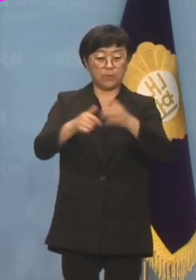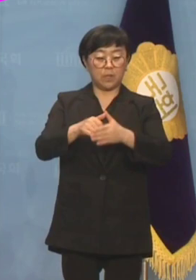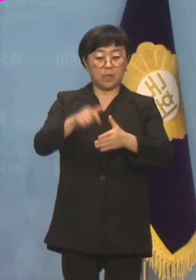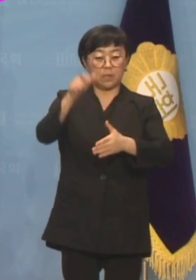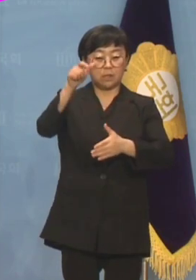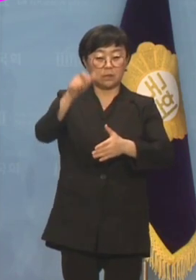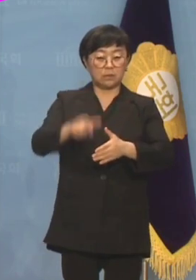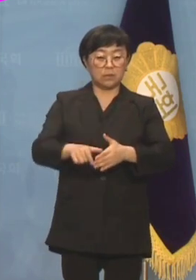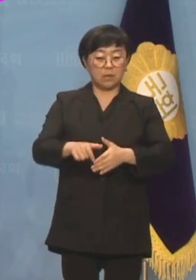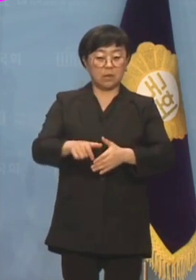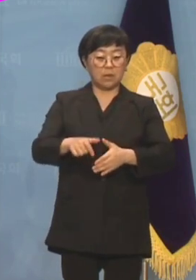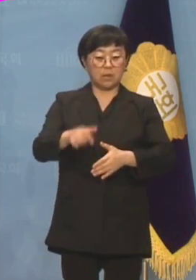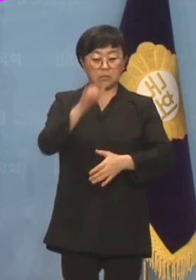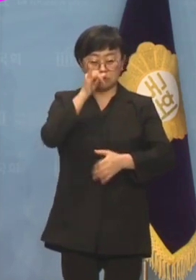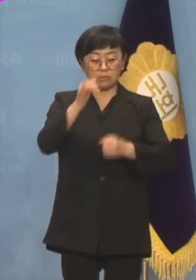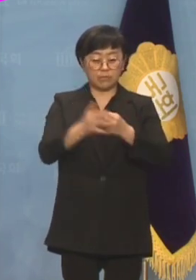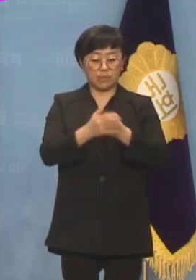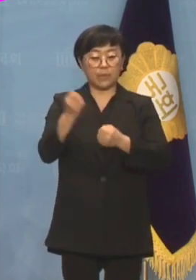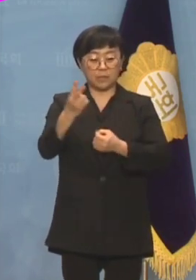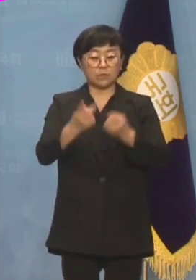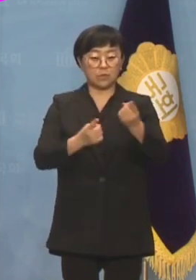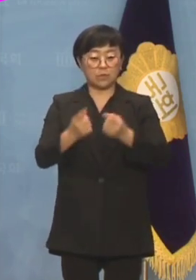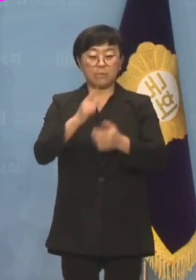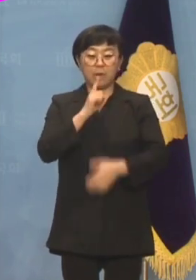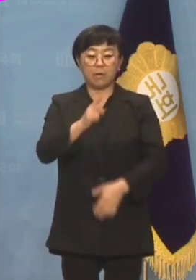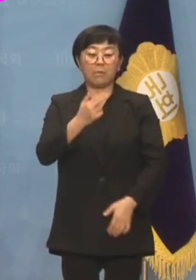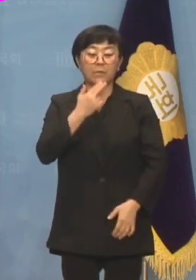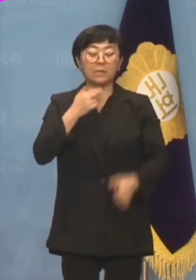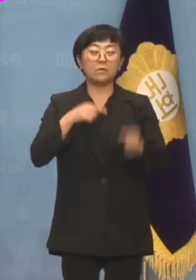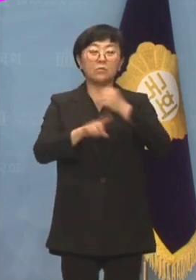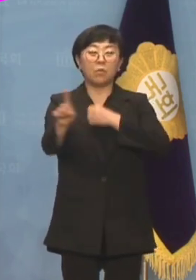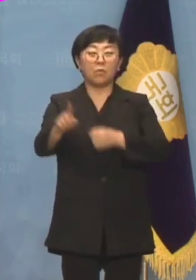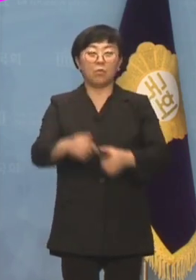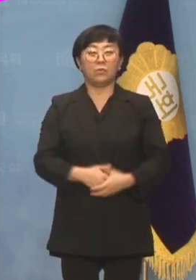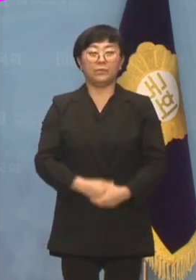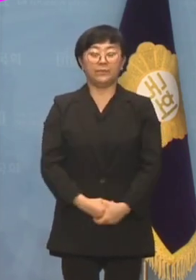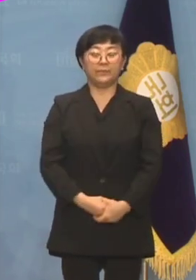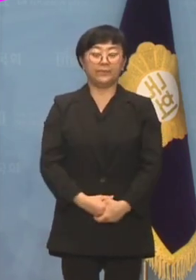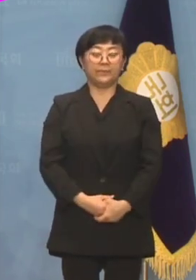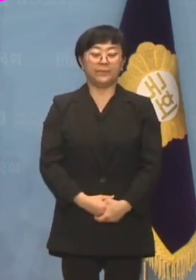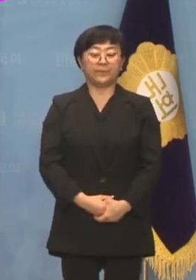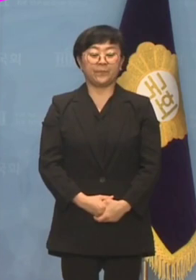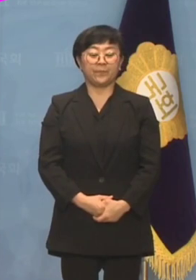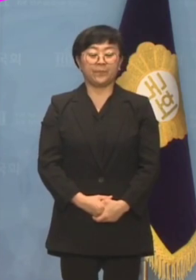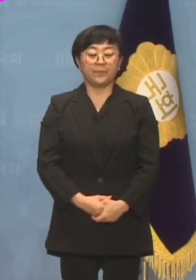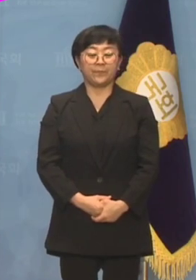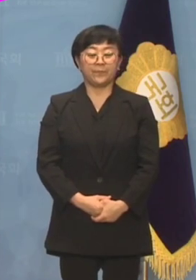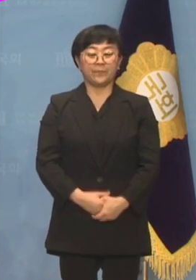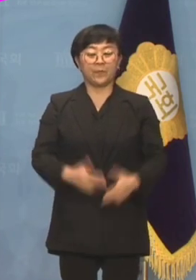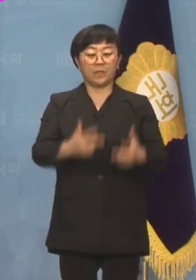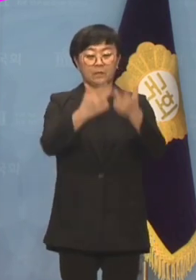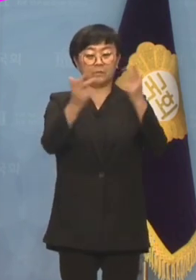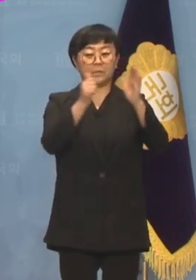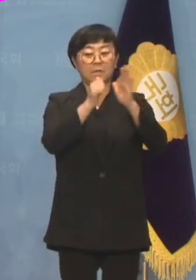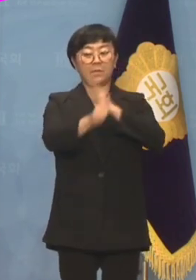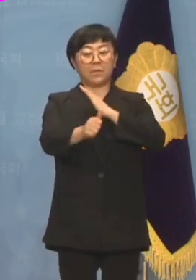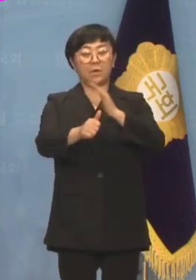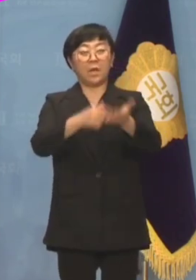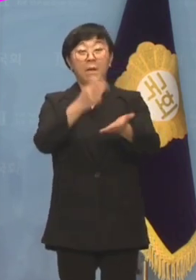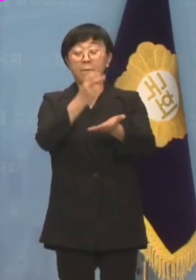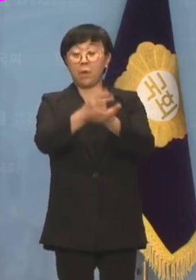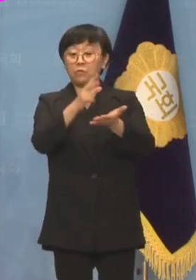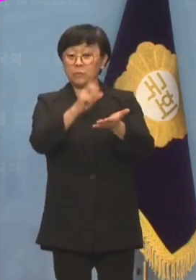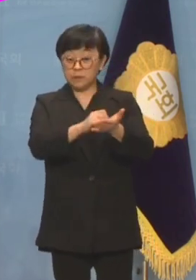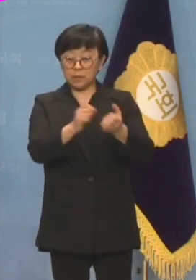재지정 절차가 진행된 것에는 왜 아무 말이 없습니까? 아무리 이재명 대표의